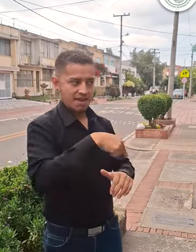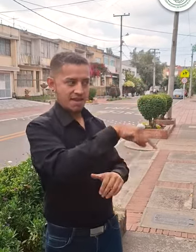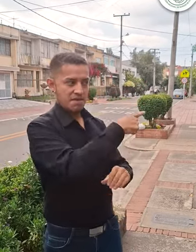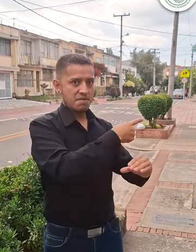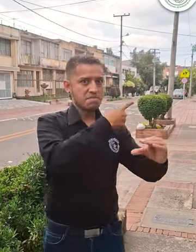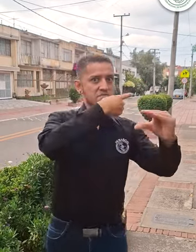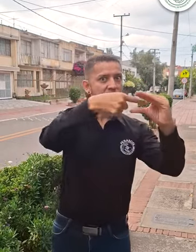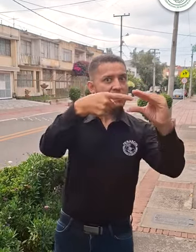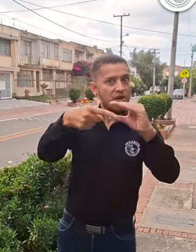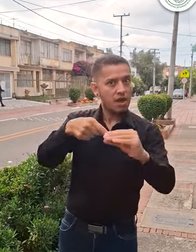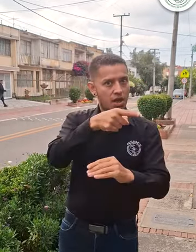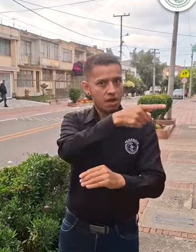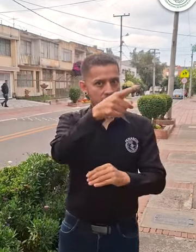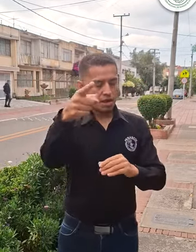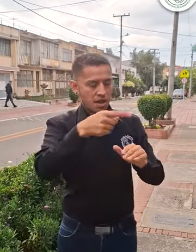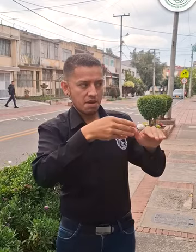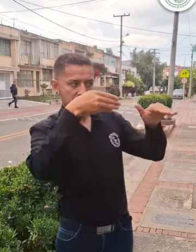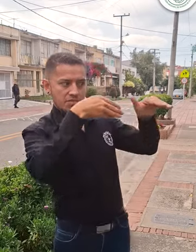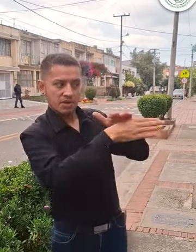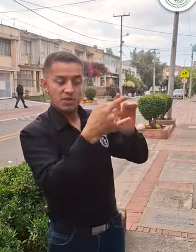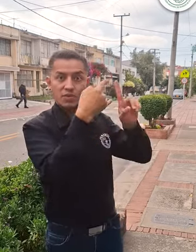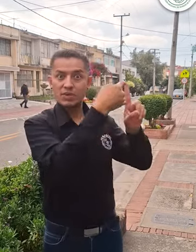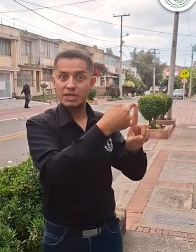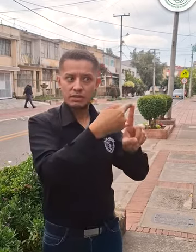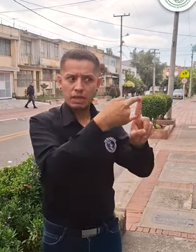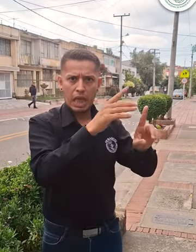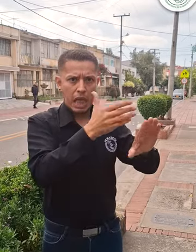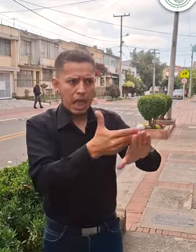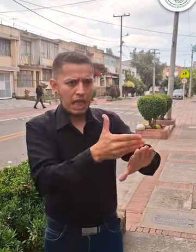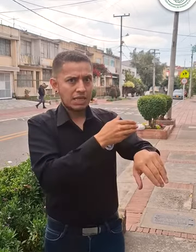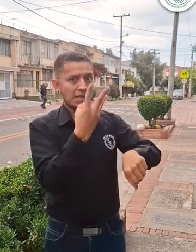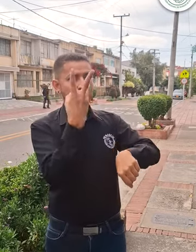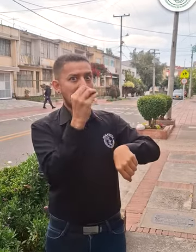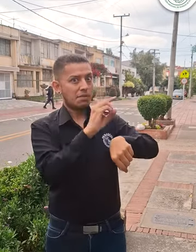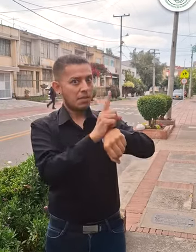y deben estar 30 minutos antes. De esta manera podrán participar.